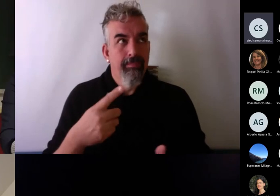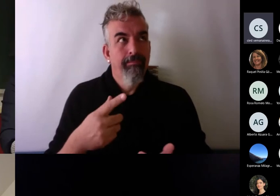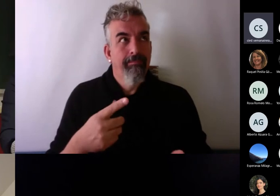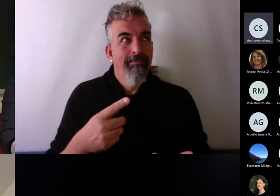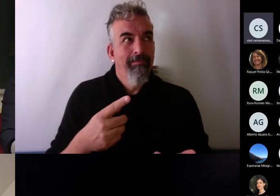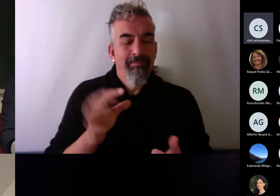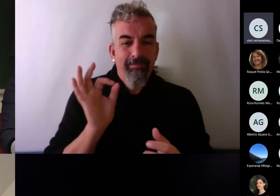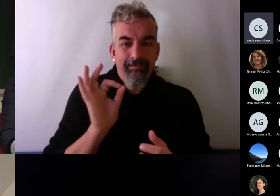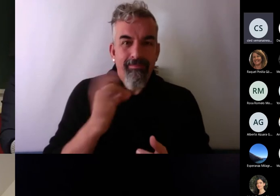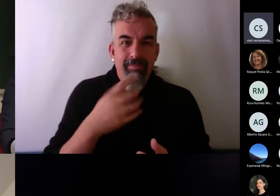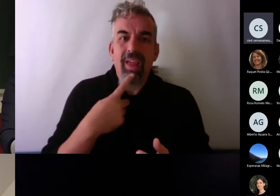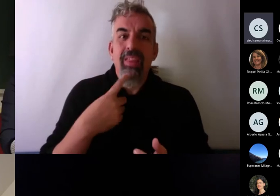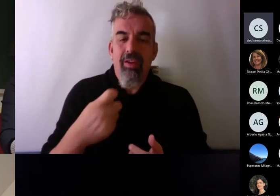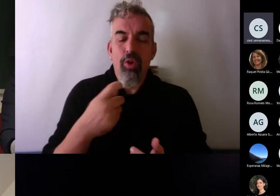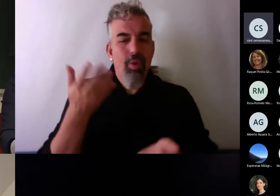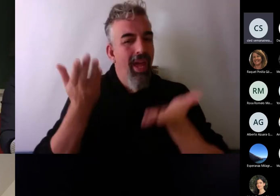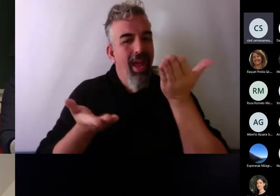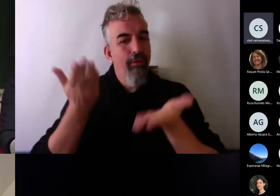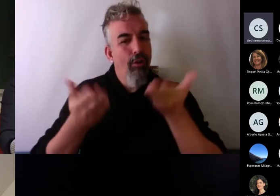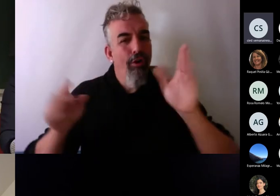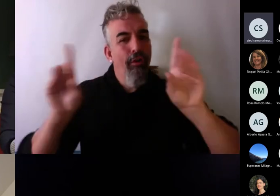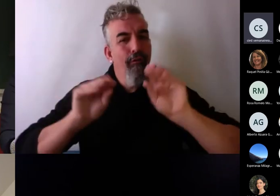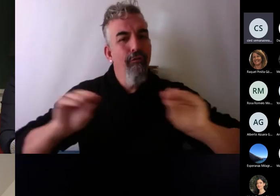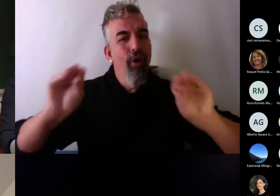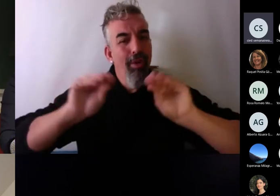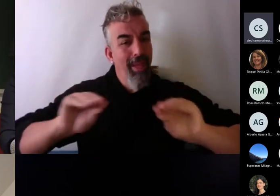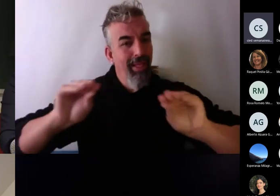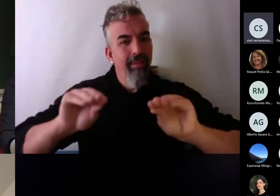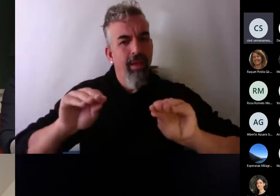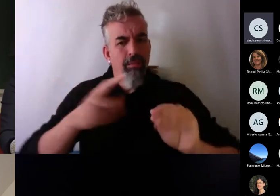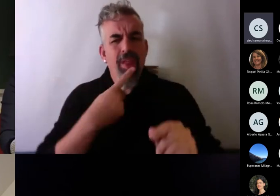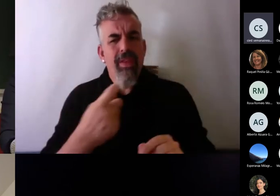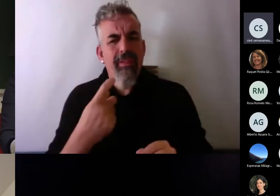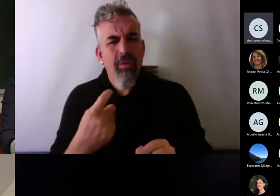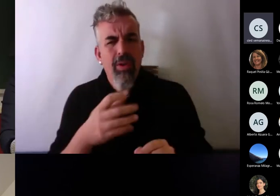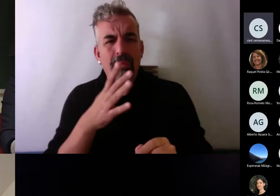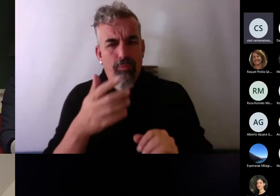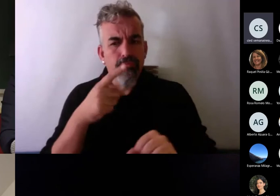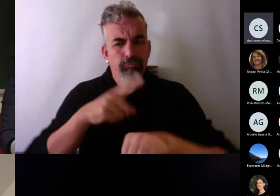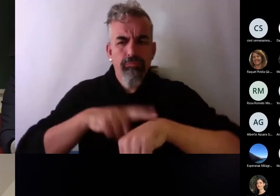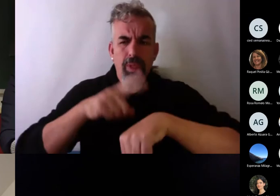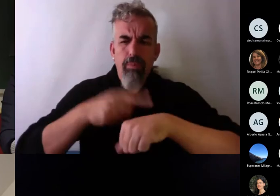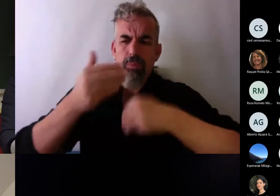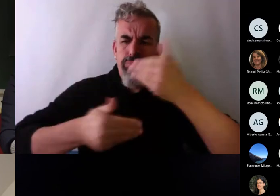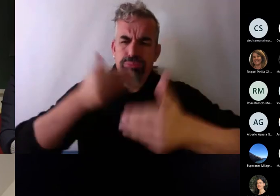la evaluación formativa. Porque realmente lleva mucho tiempo.